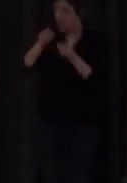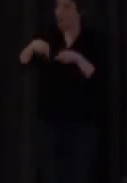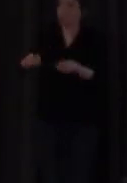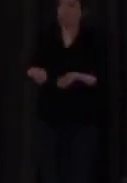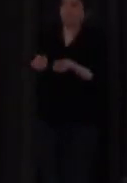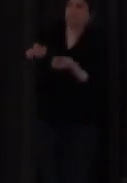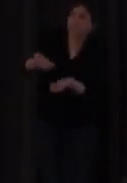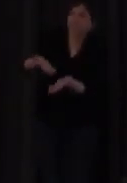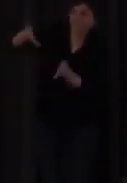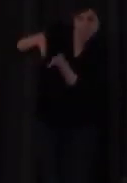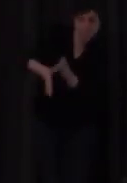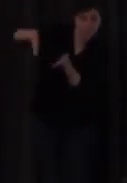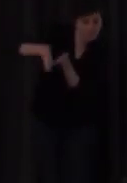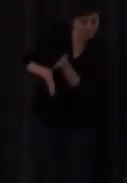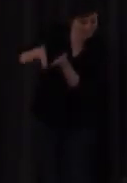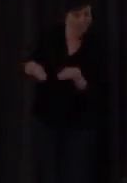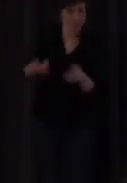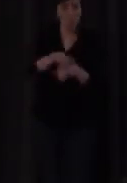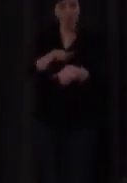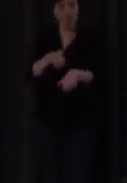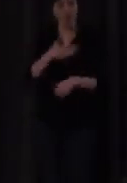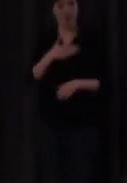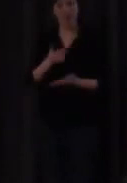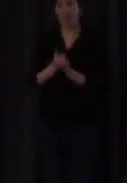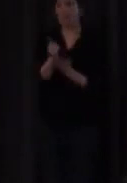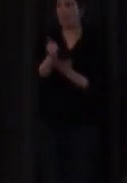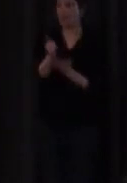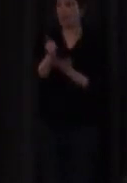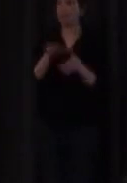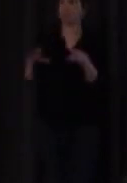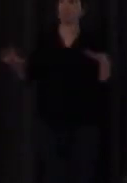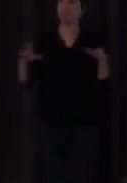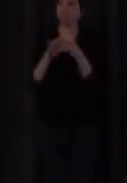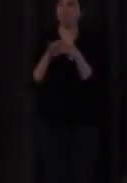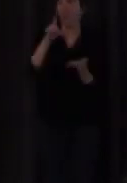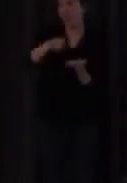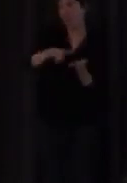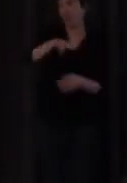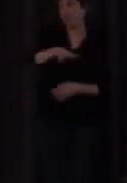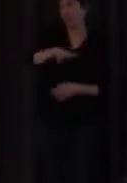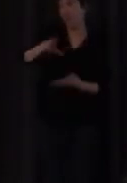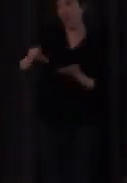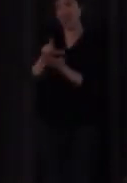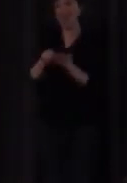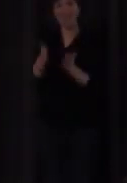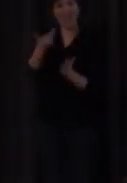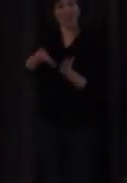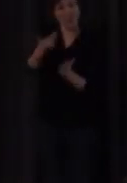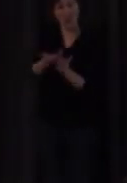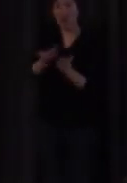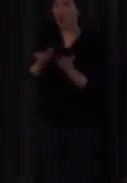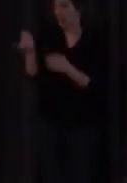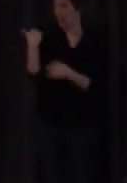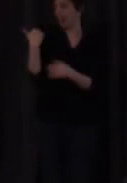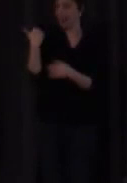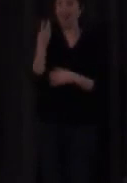en la mayor parte de las clases las mías son materias afines por supuesto la lengua castellana y literatura recientemente hemos tenido